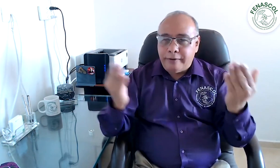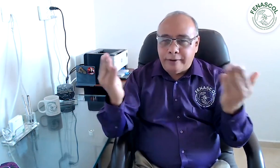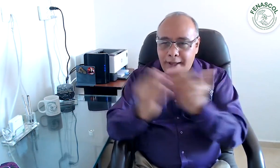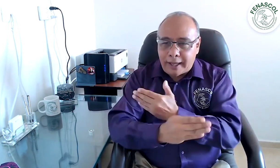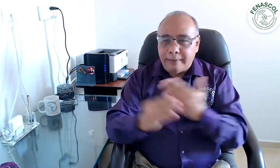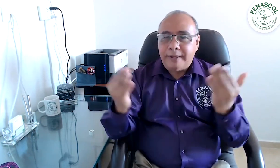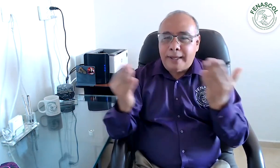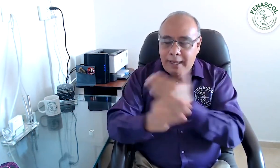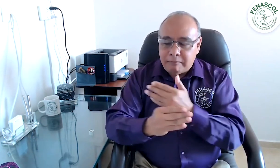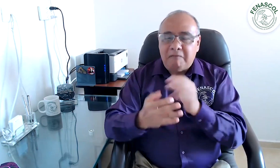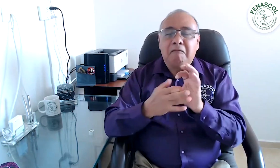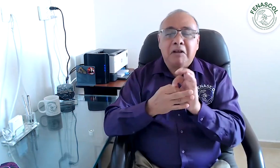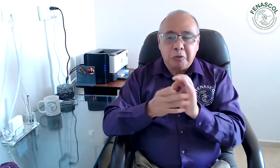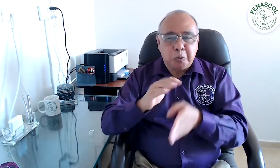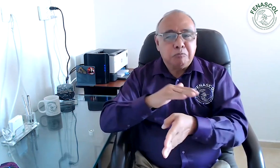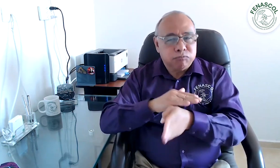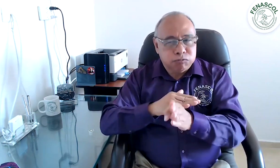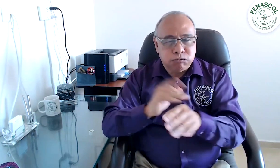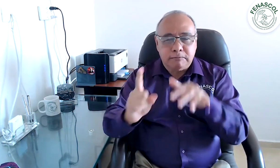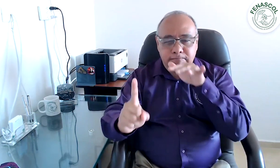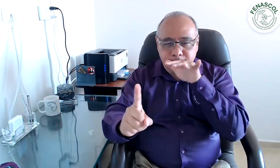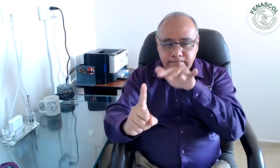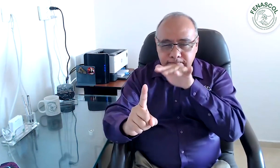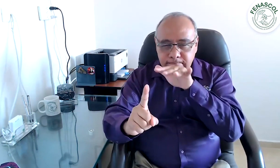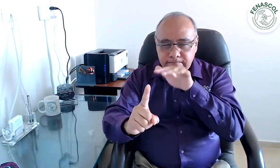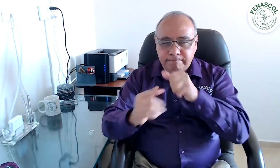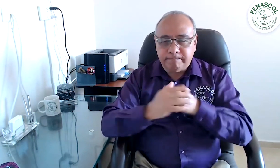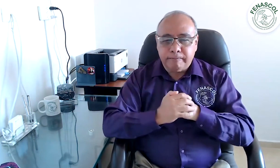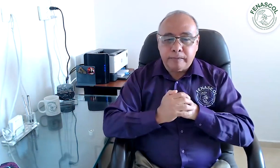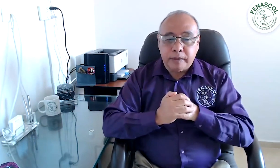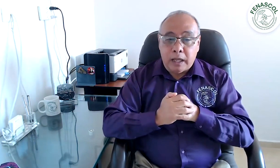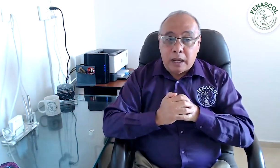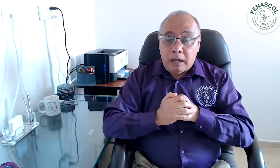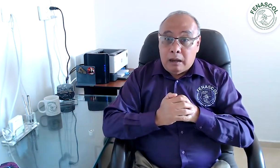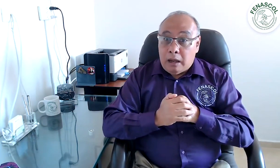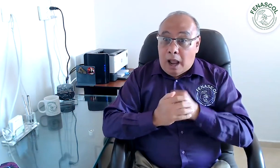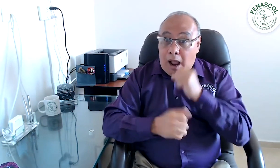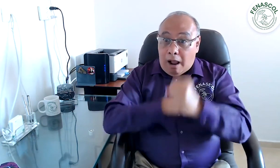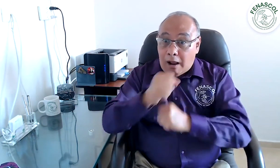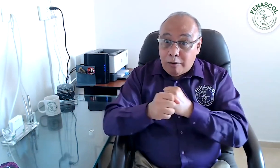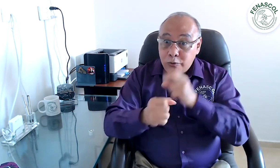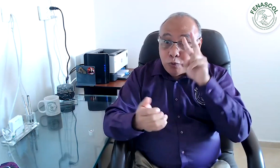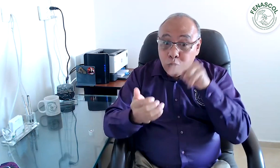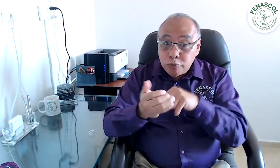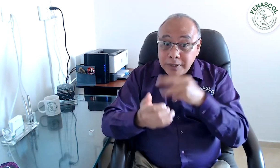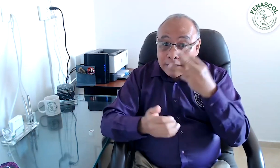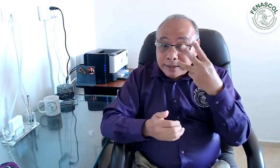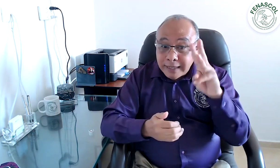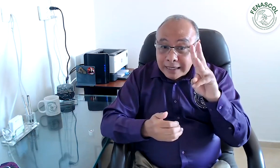A pesar de los constantes cambios de gobierno, Fenascol continuó haciendo incidencia. En el